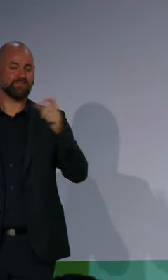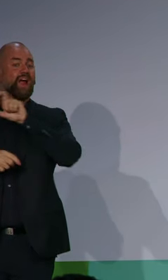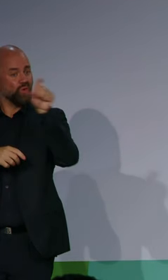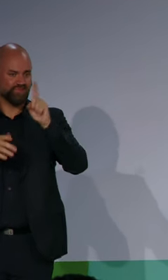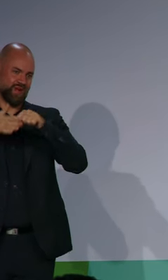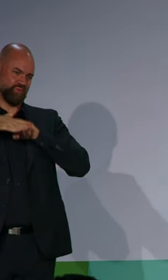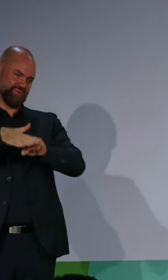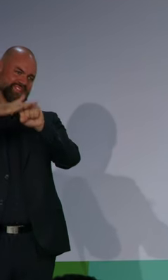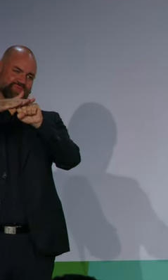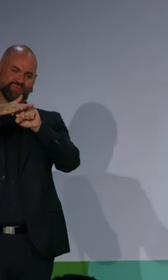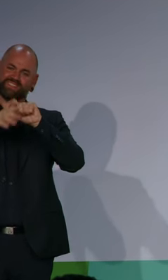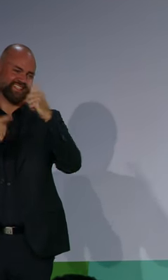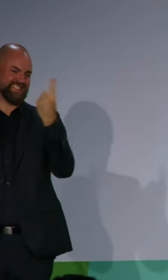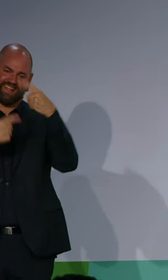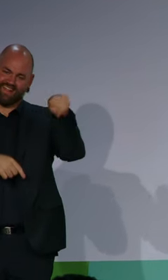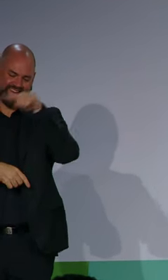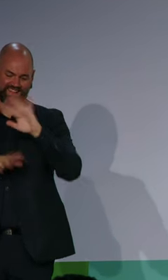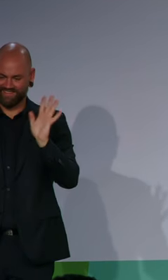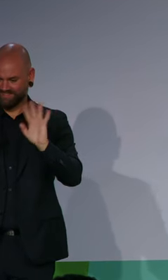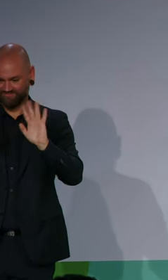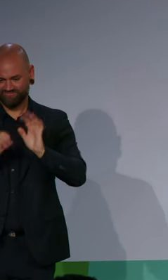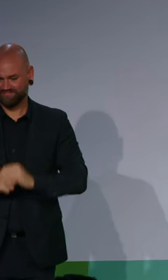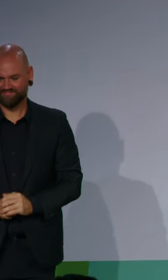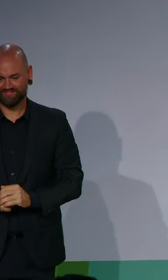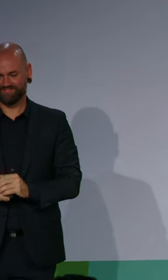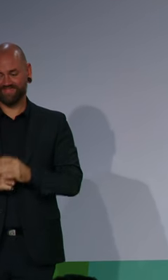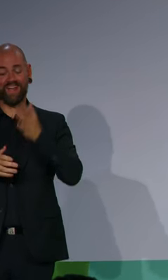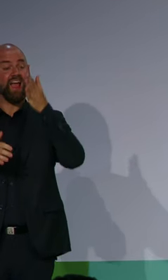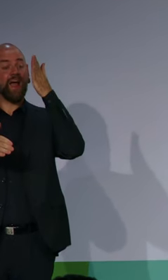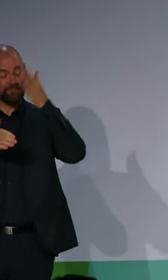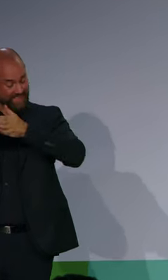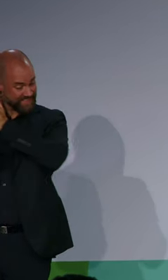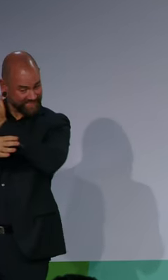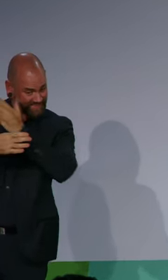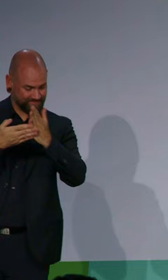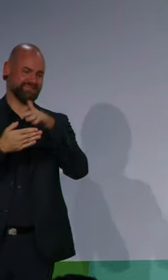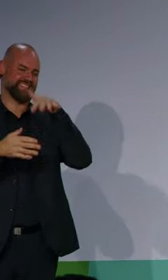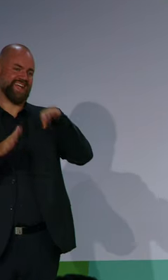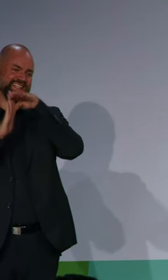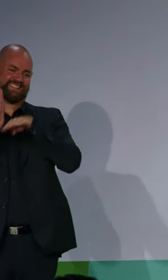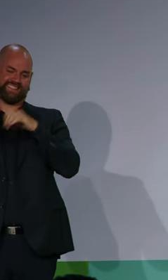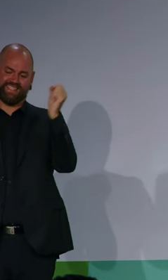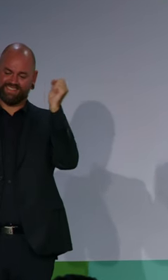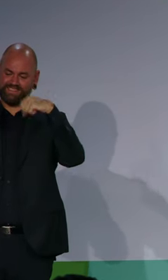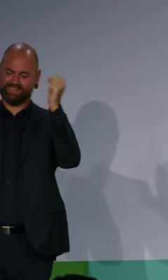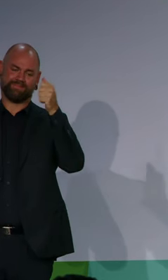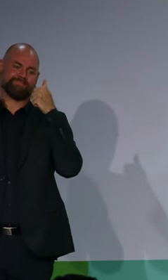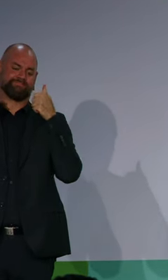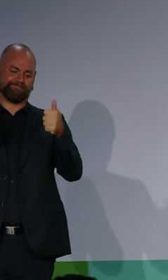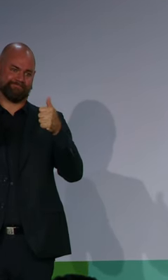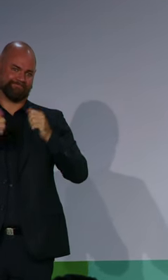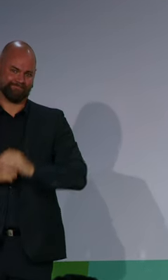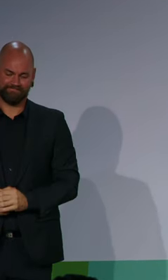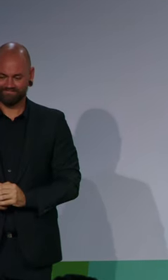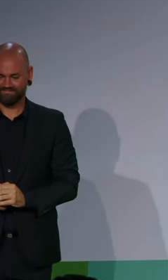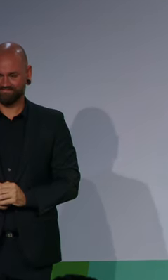Behindertengleichstellungsgesetz. Es geht um die gleichen Rechte von Menschen mit Behinderungen. haben also mein Versprechen, ich bin ganz sicher,